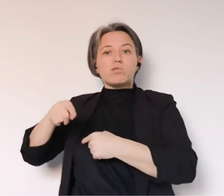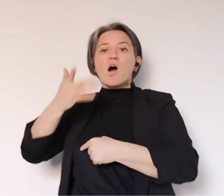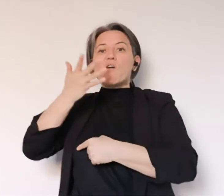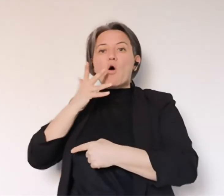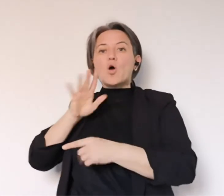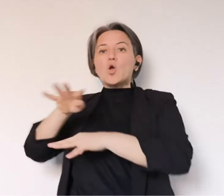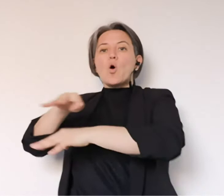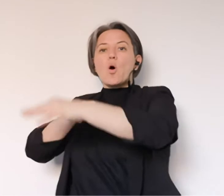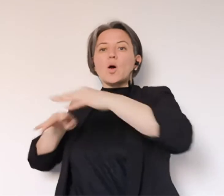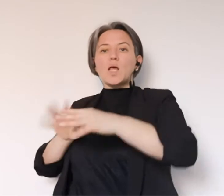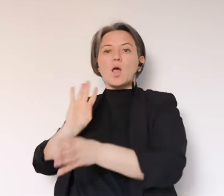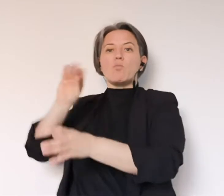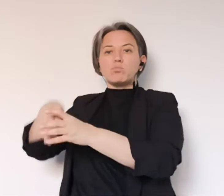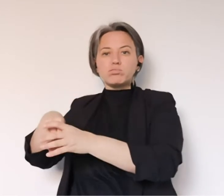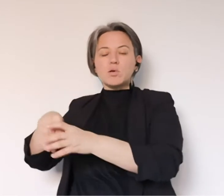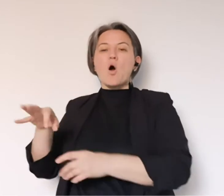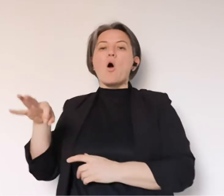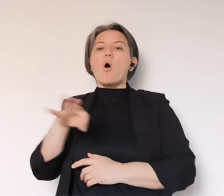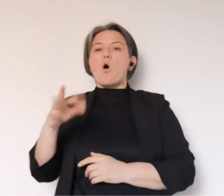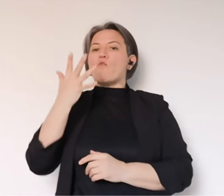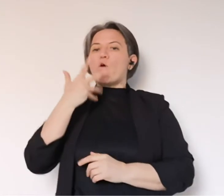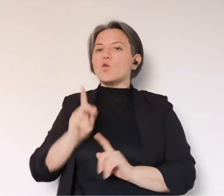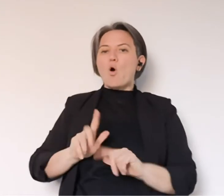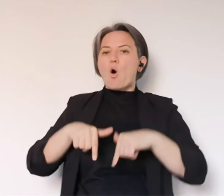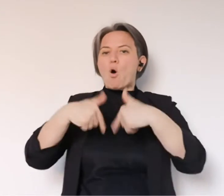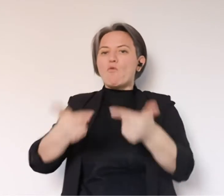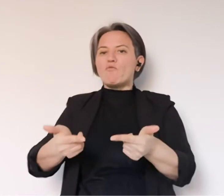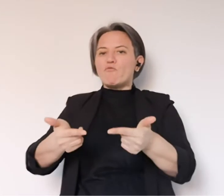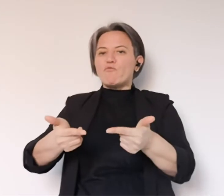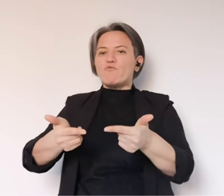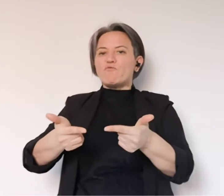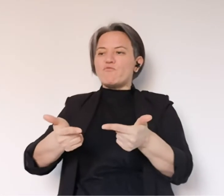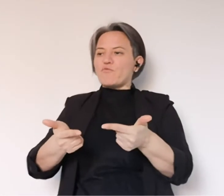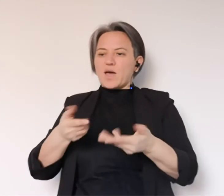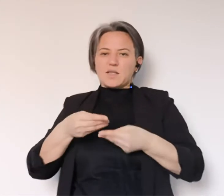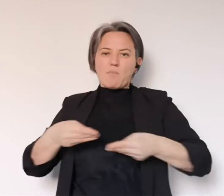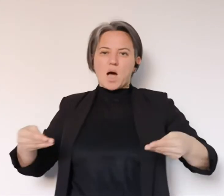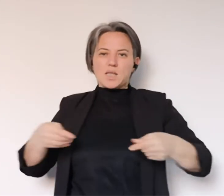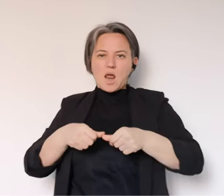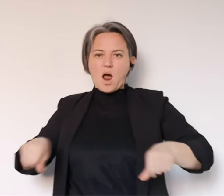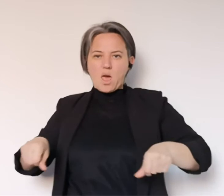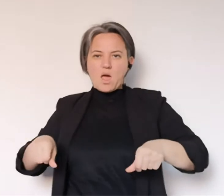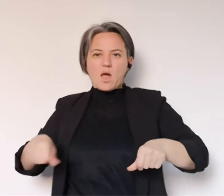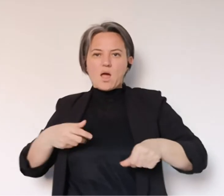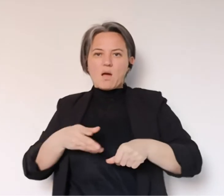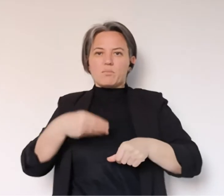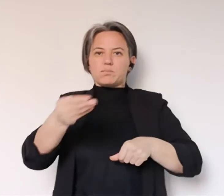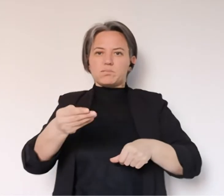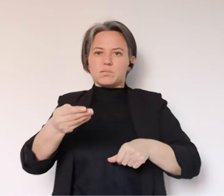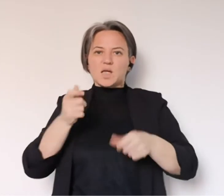attivando i buoni alimentari, posso entrare nel circuito dei buoni alimentari piuttosto che posso fare una offerta per